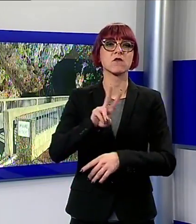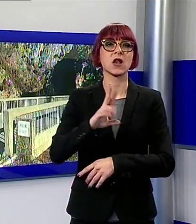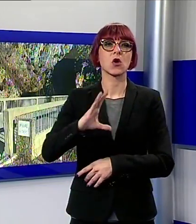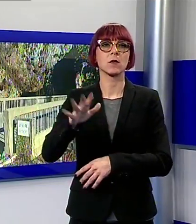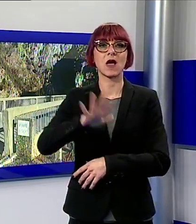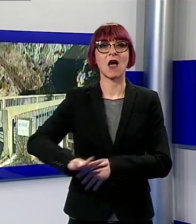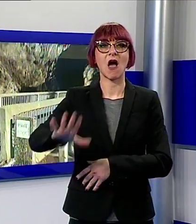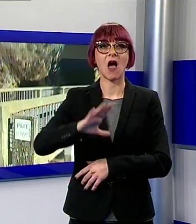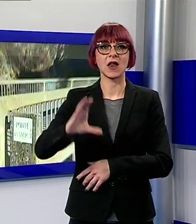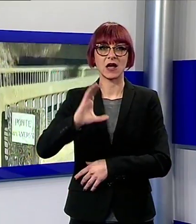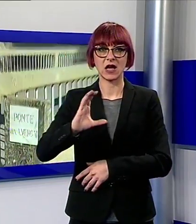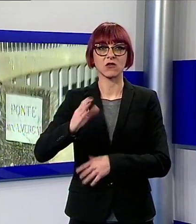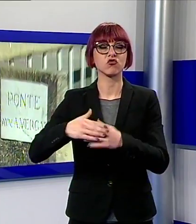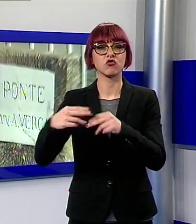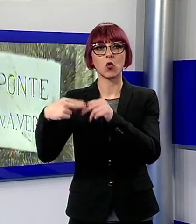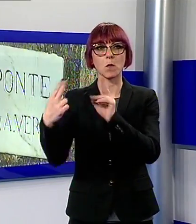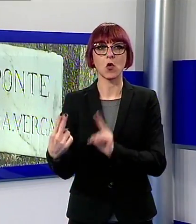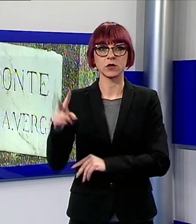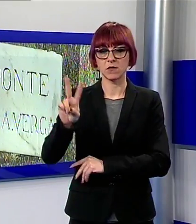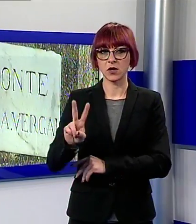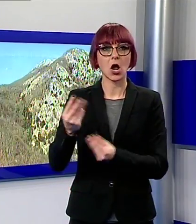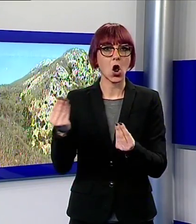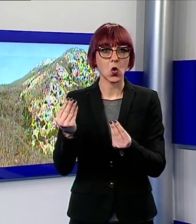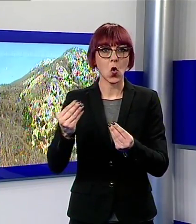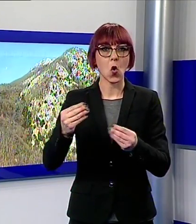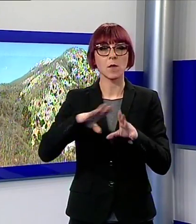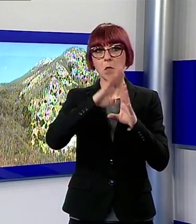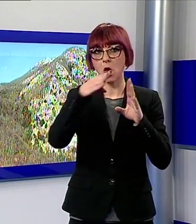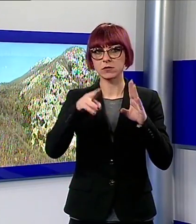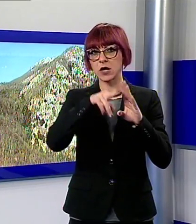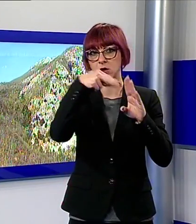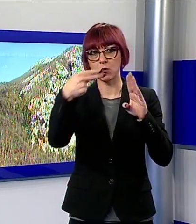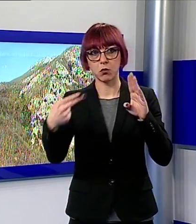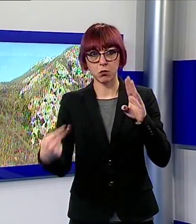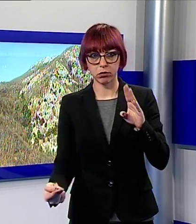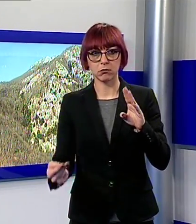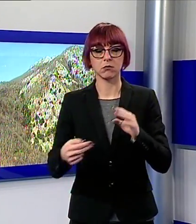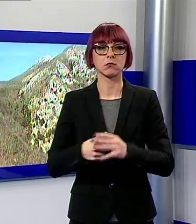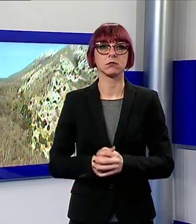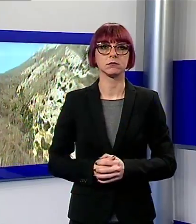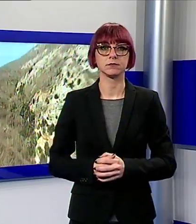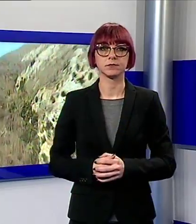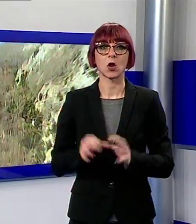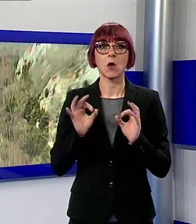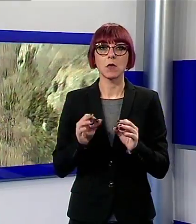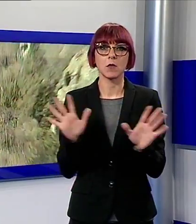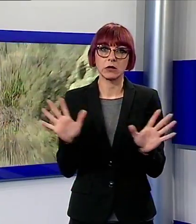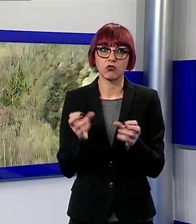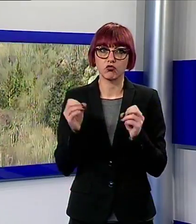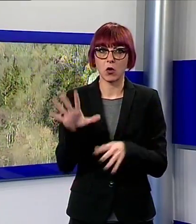al ponte Vergai precipitando in un dirupo mentre raccoglieva della legna la tragedia è avvenuta in questo luogo intorno